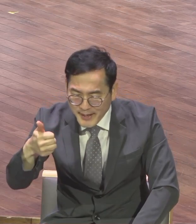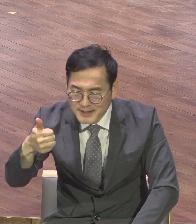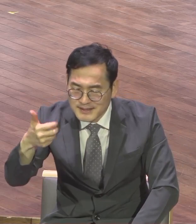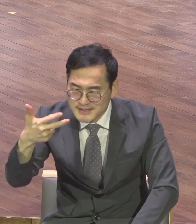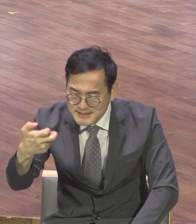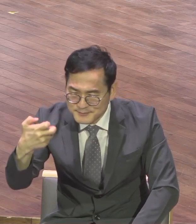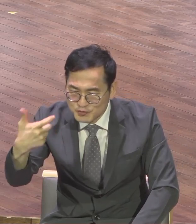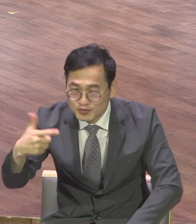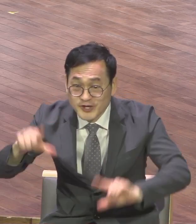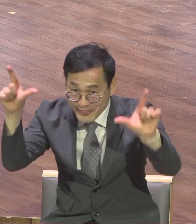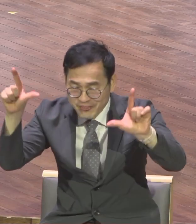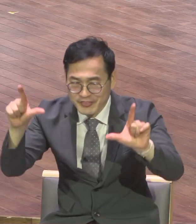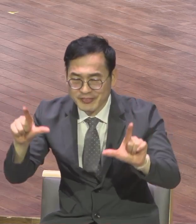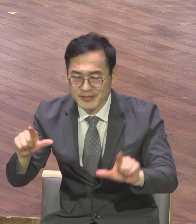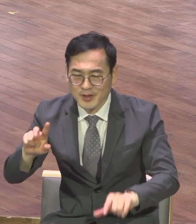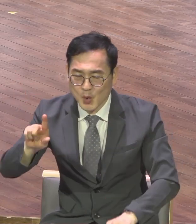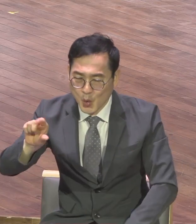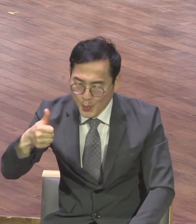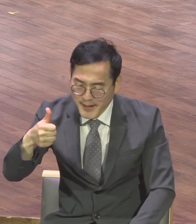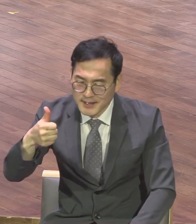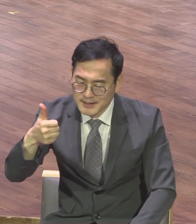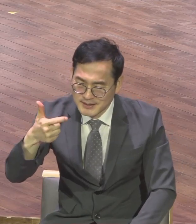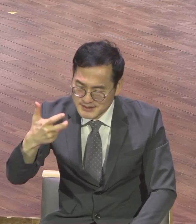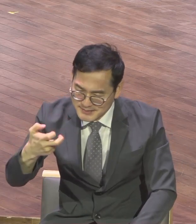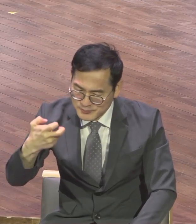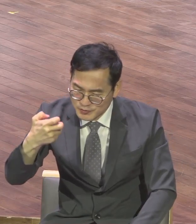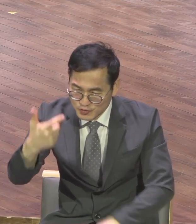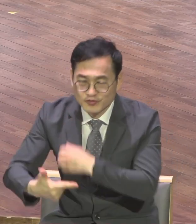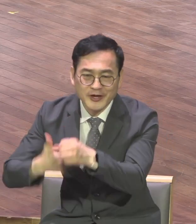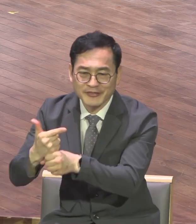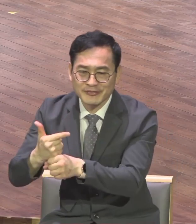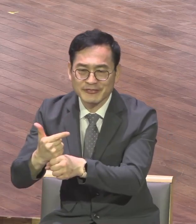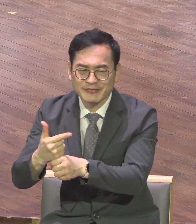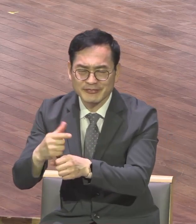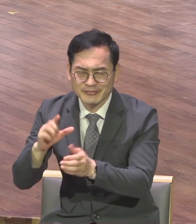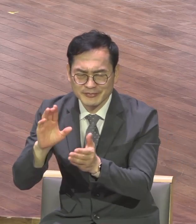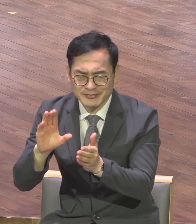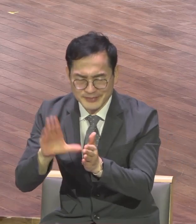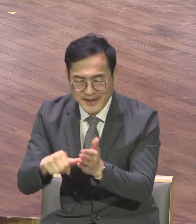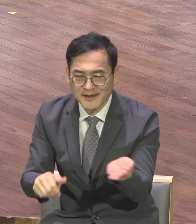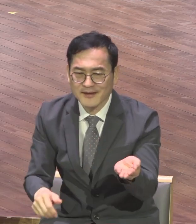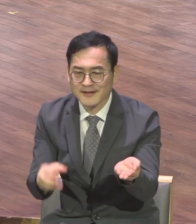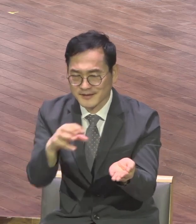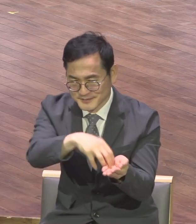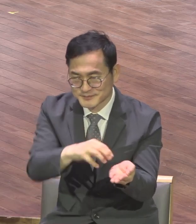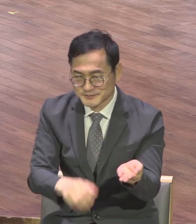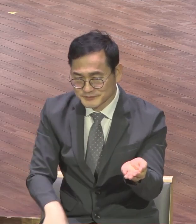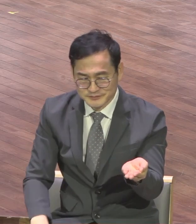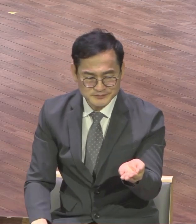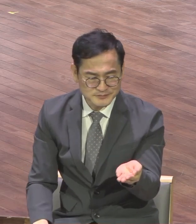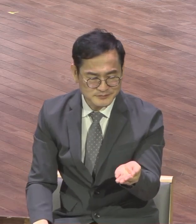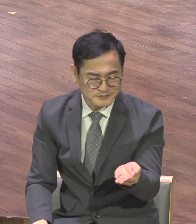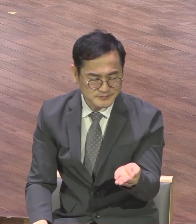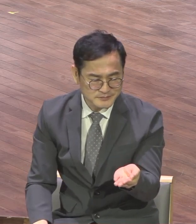1위에요 1위 그러니까 59년대 1년이 59년 10월 됐다 이 말이에요 59년 AD